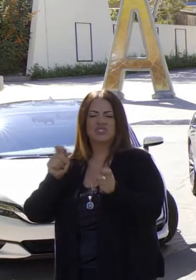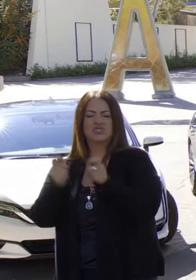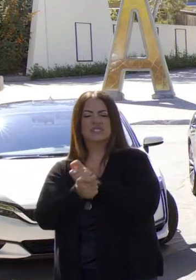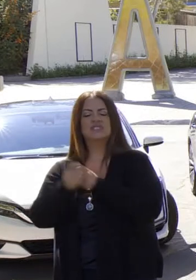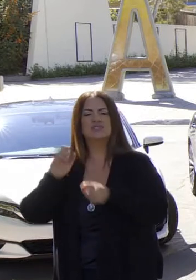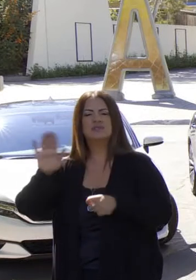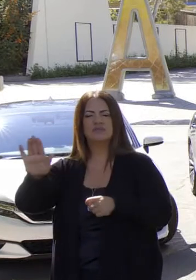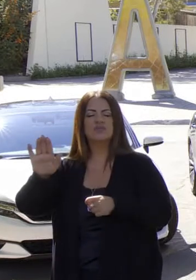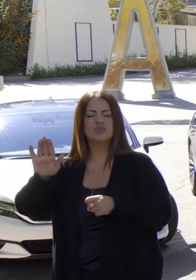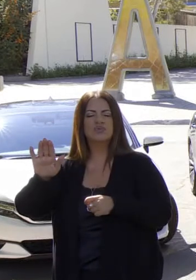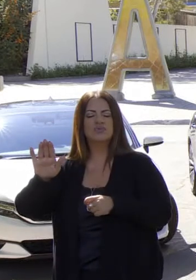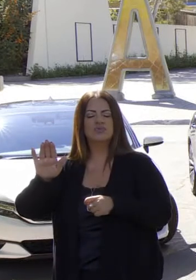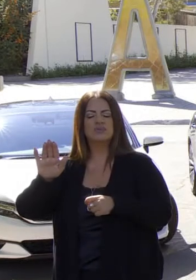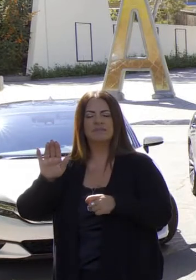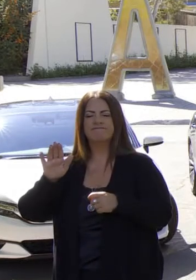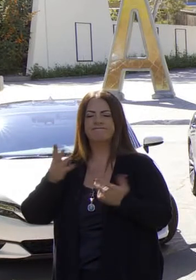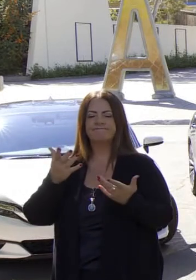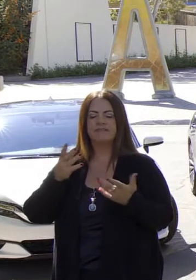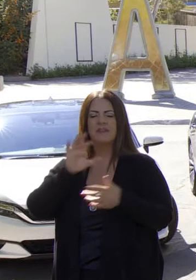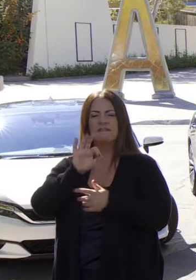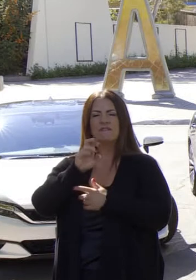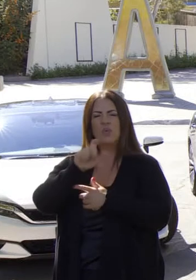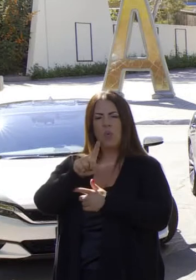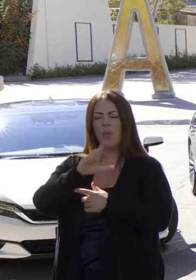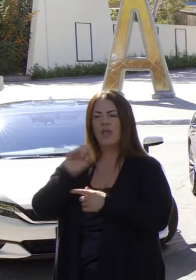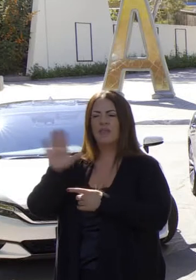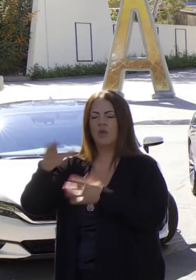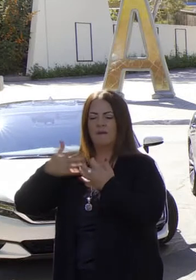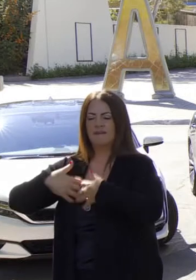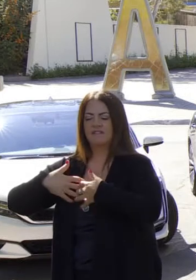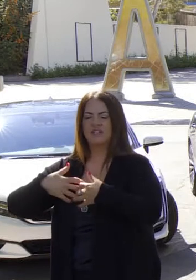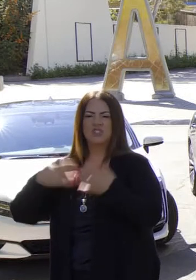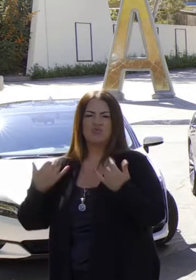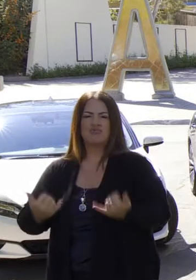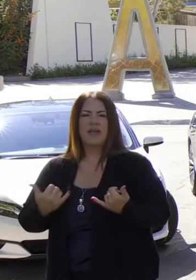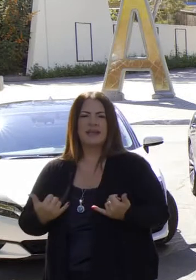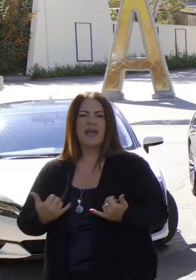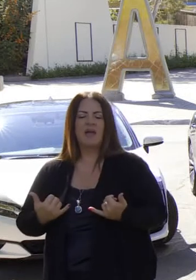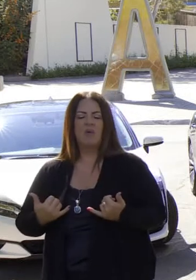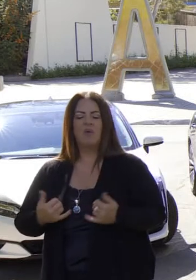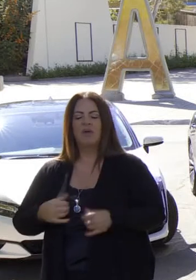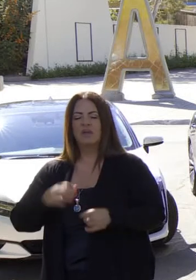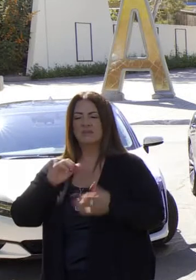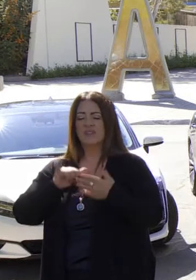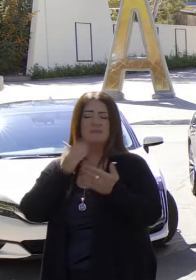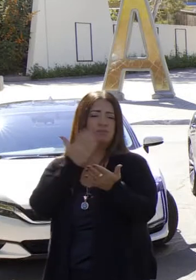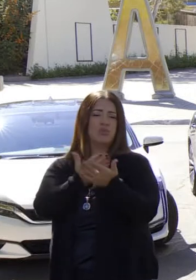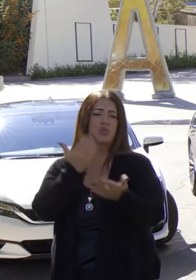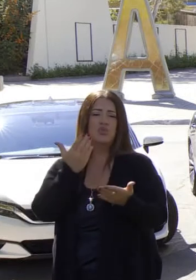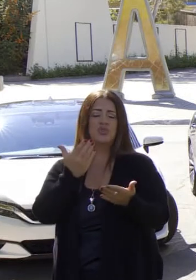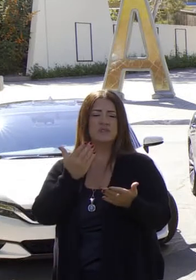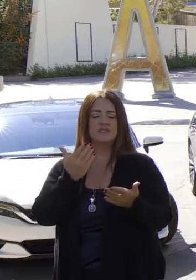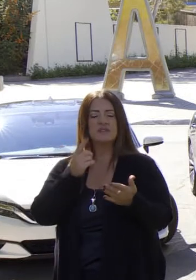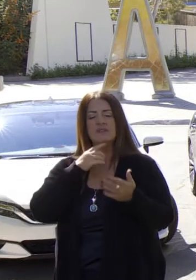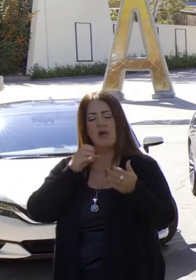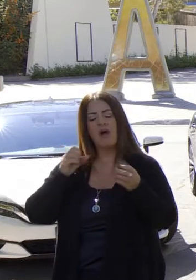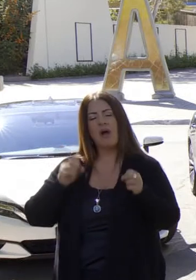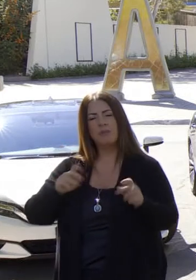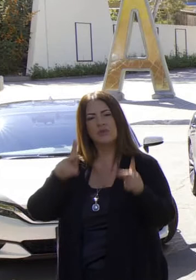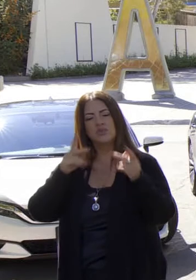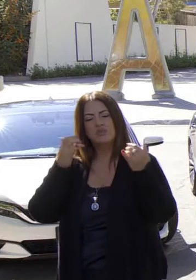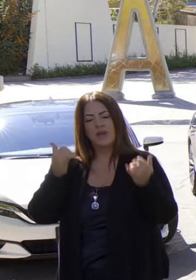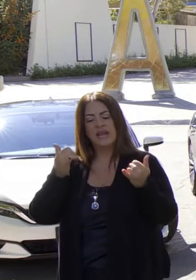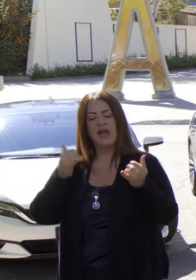transicionar sus combustibles y sus instalaciones de producción. Esto sucede en tiempo real, pero es un